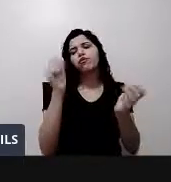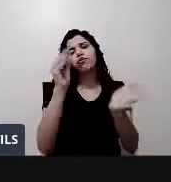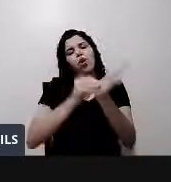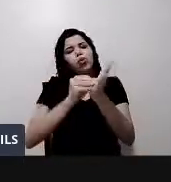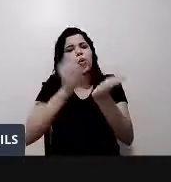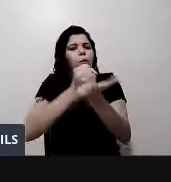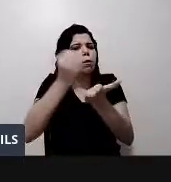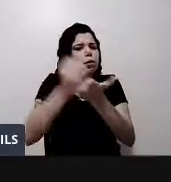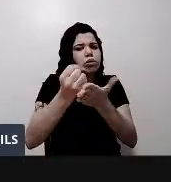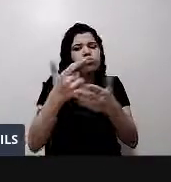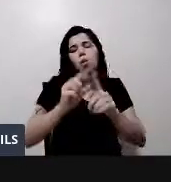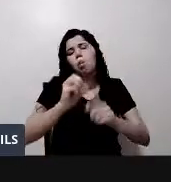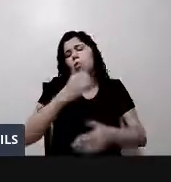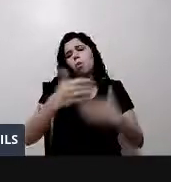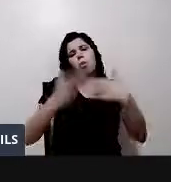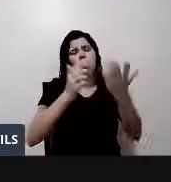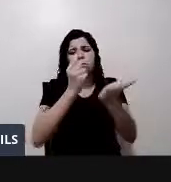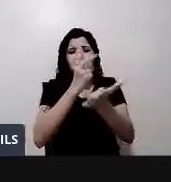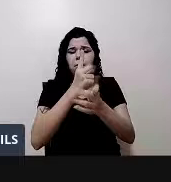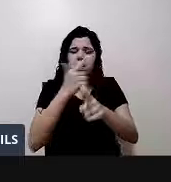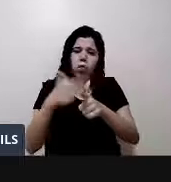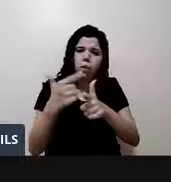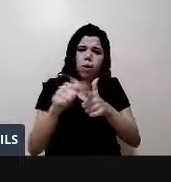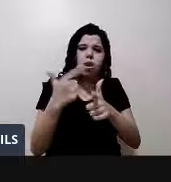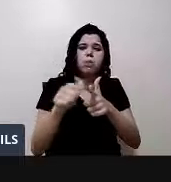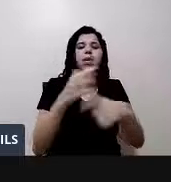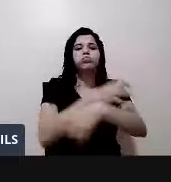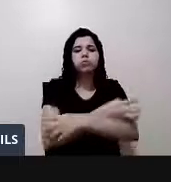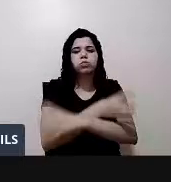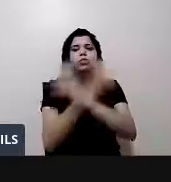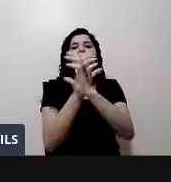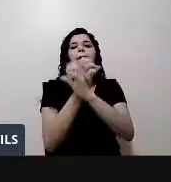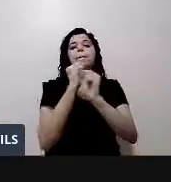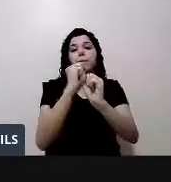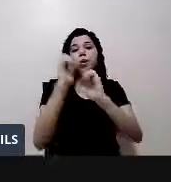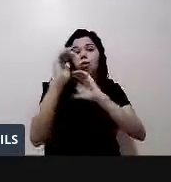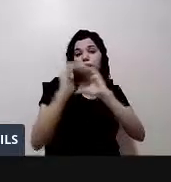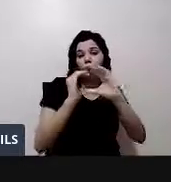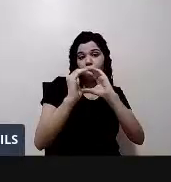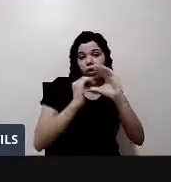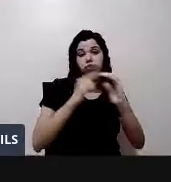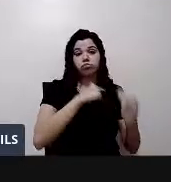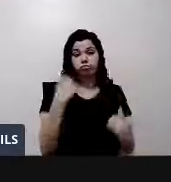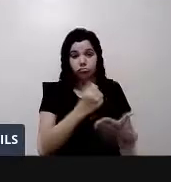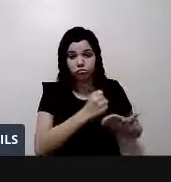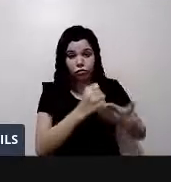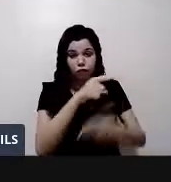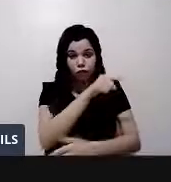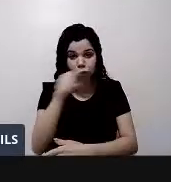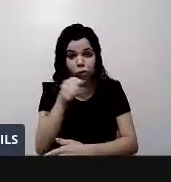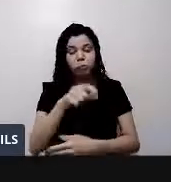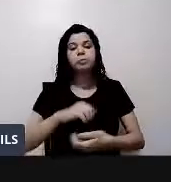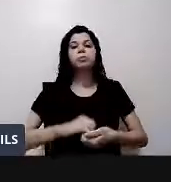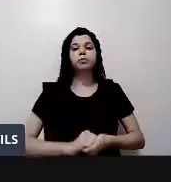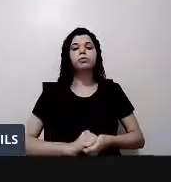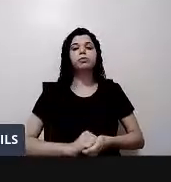problema, o auxílio emergencial é de contato com a gente, que a gente pode te ajudar, tá bom? Então, e esse é o nosso QR Code,